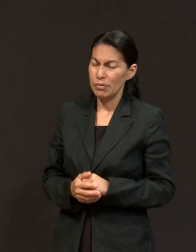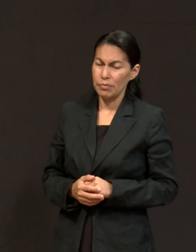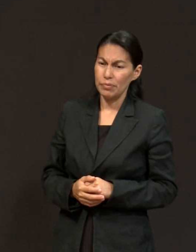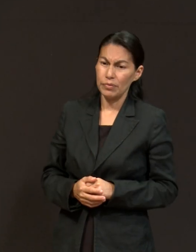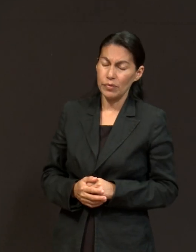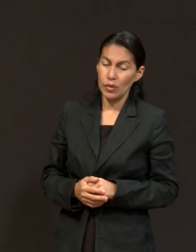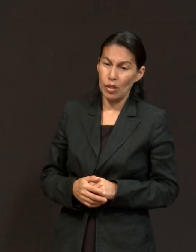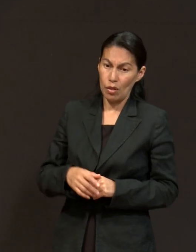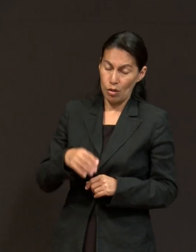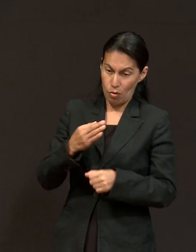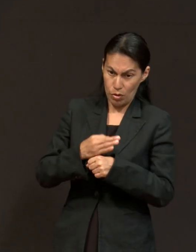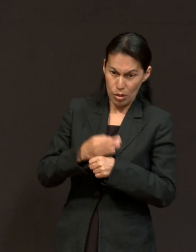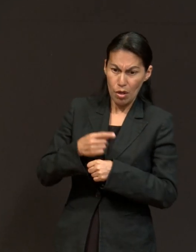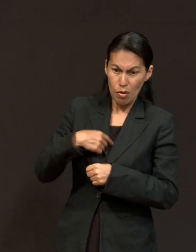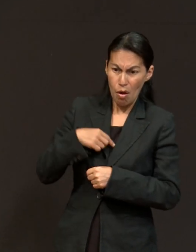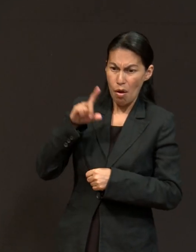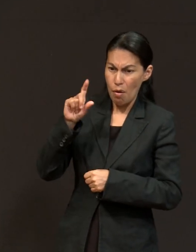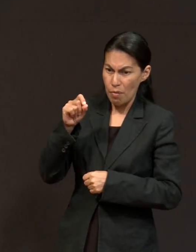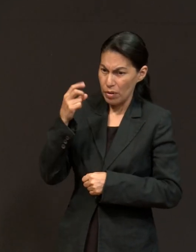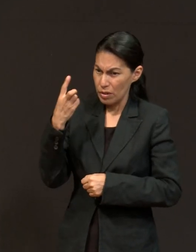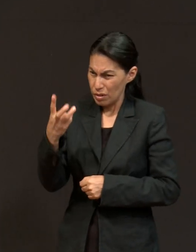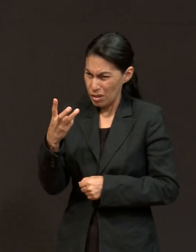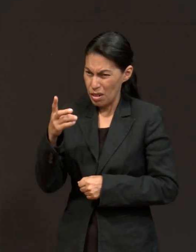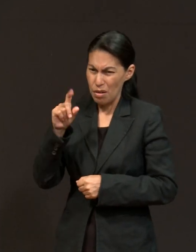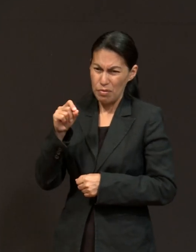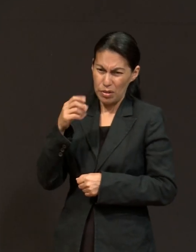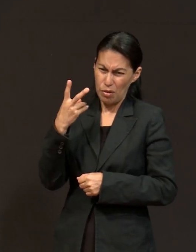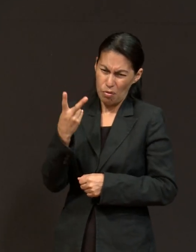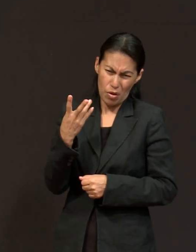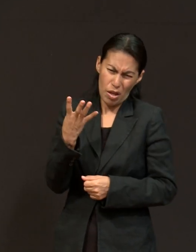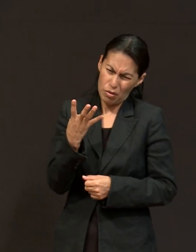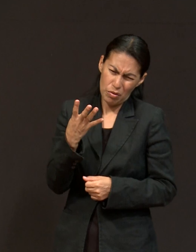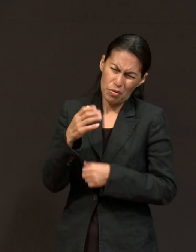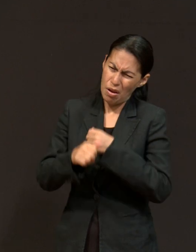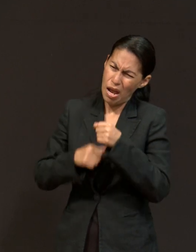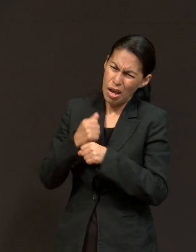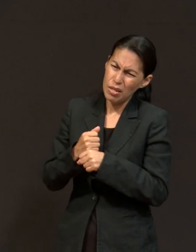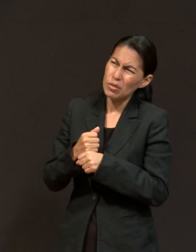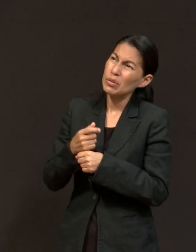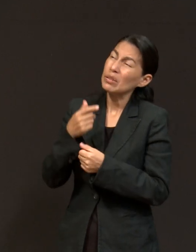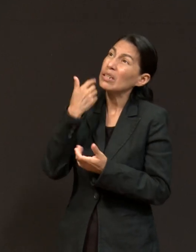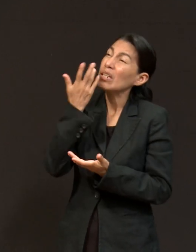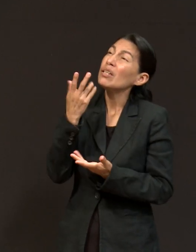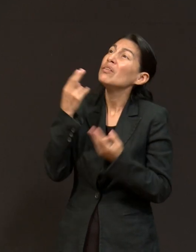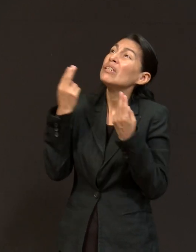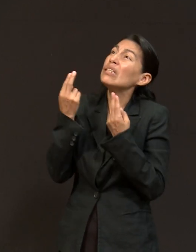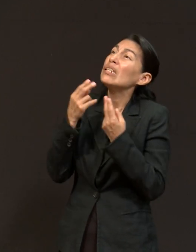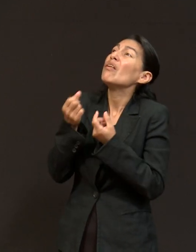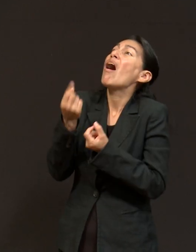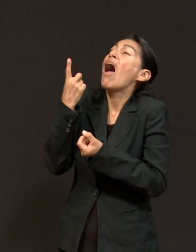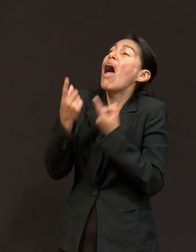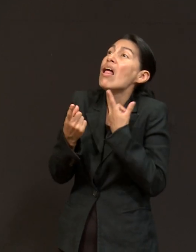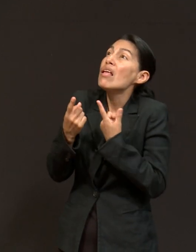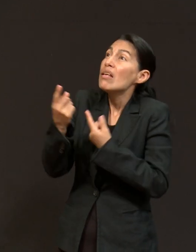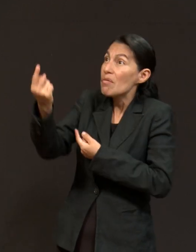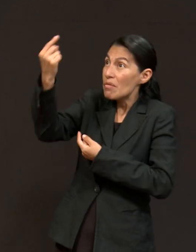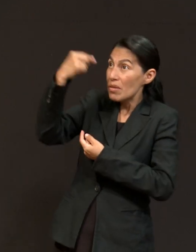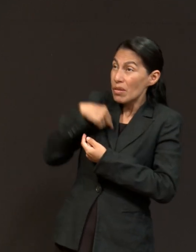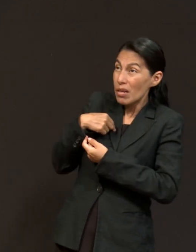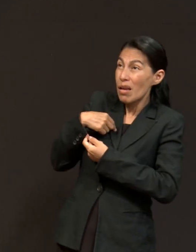yo quiero tener a alguien que vaya junto conmigo en esta etapa, porque la experiencia probablemente sí la tengo,